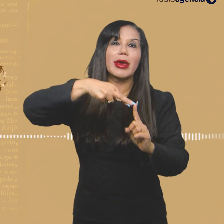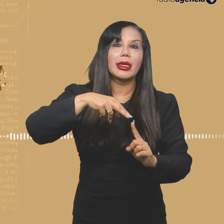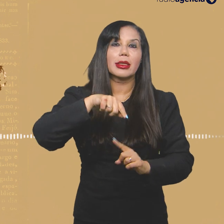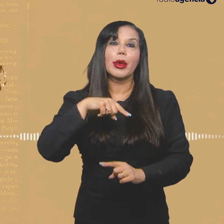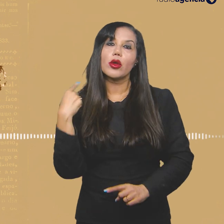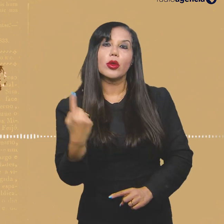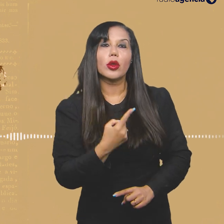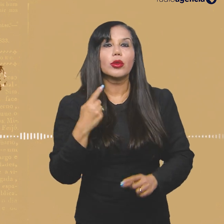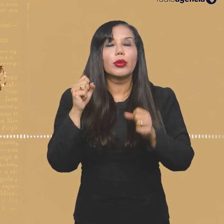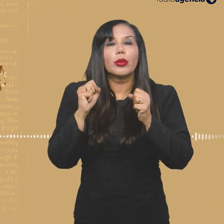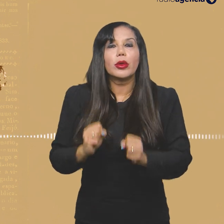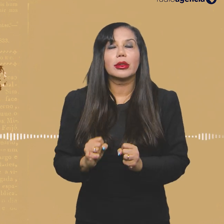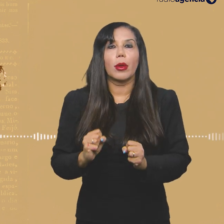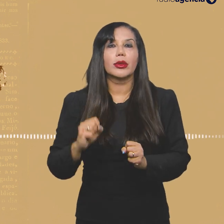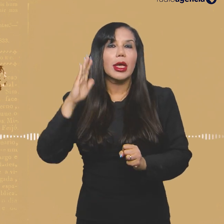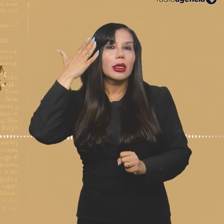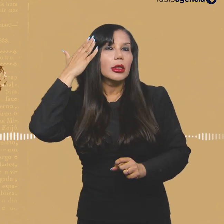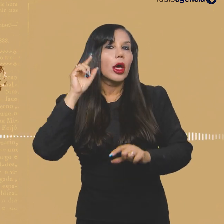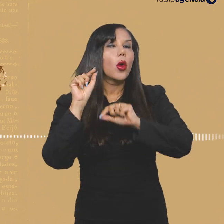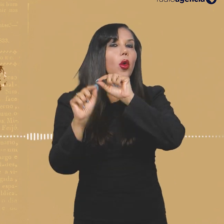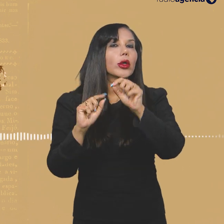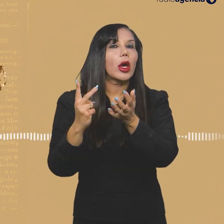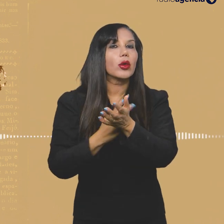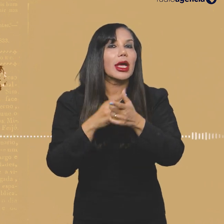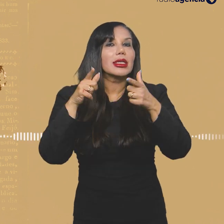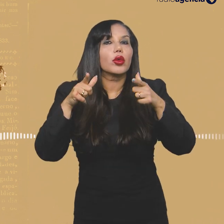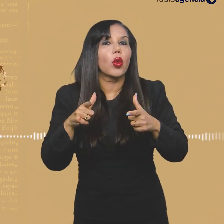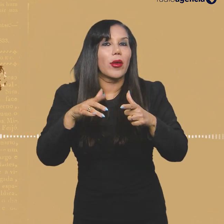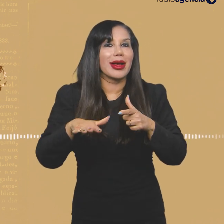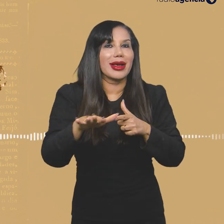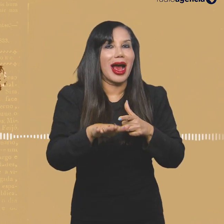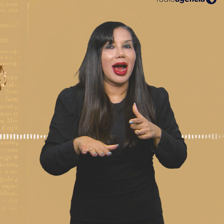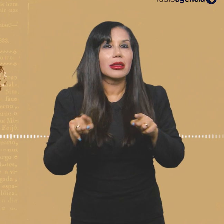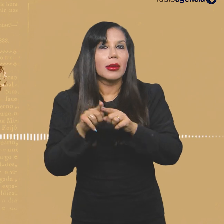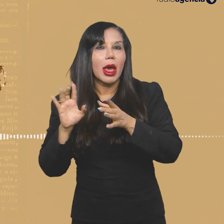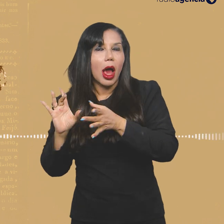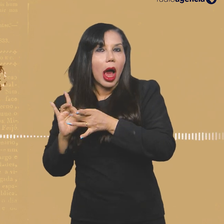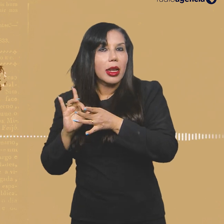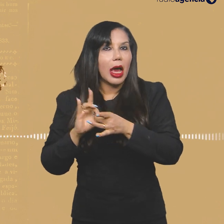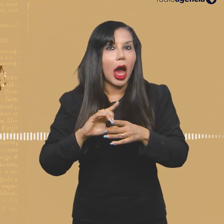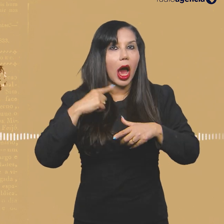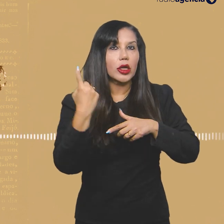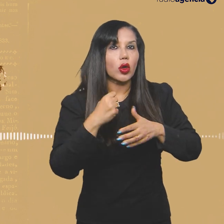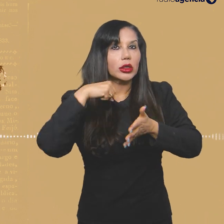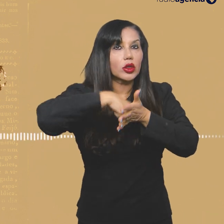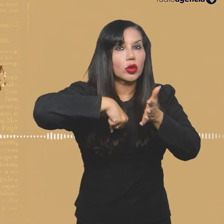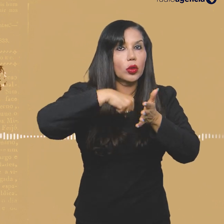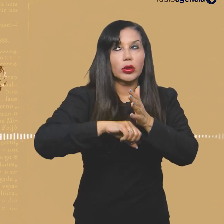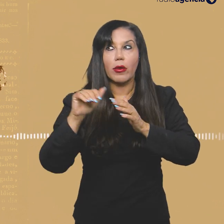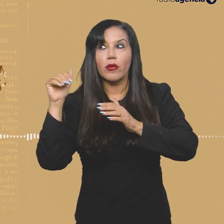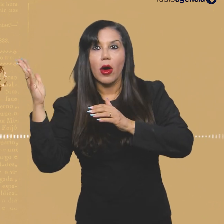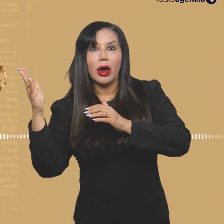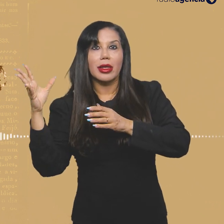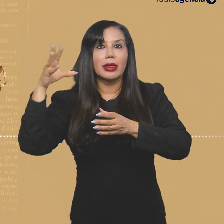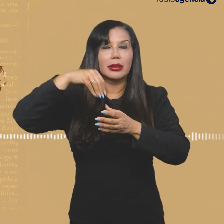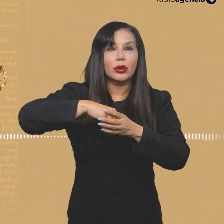uma fonte de referência para que a gente possa entender o que se passa dentro do território e alinhar as nossas lutas, de sentar